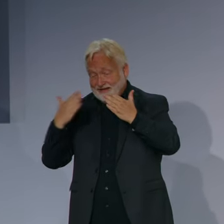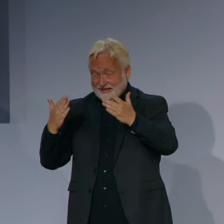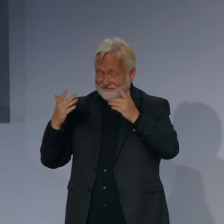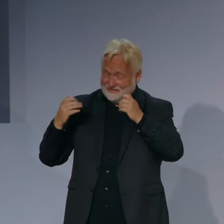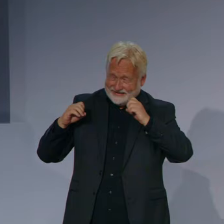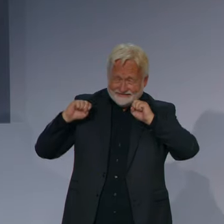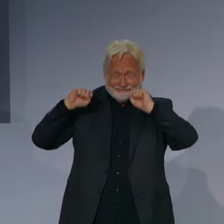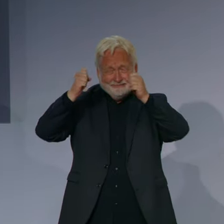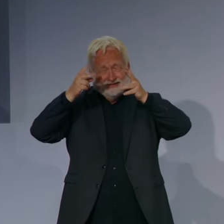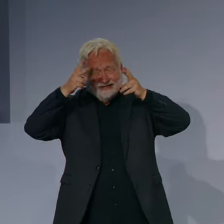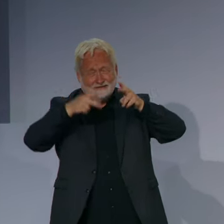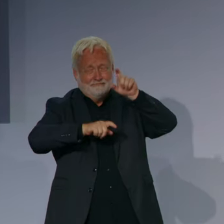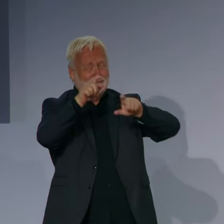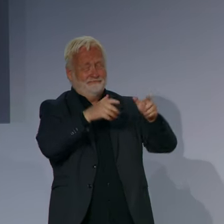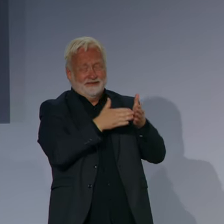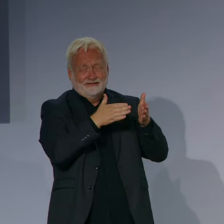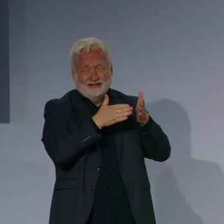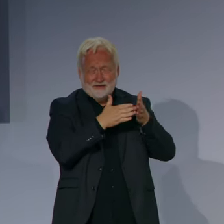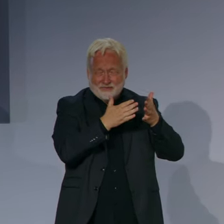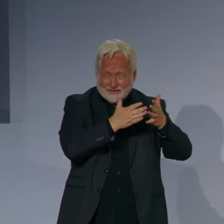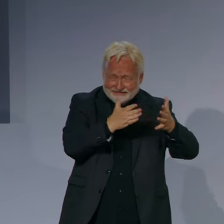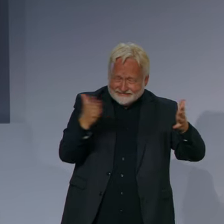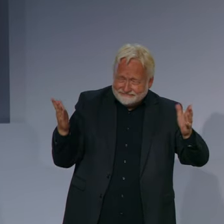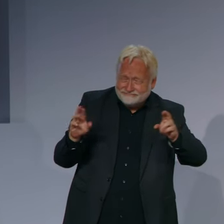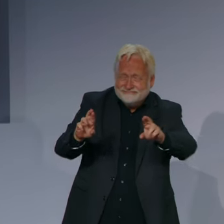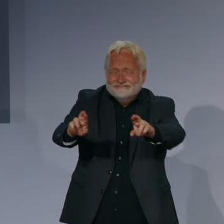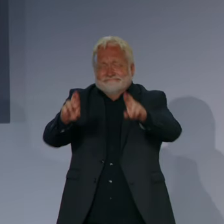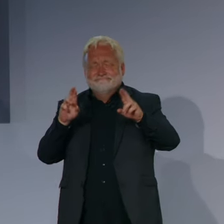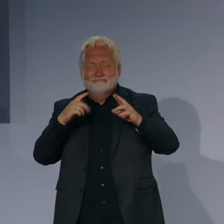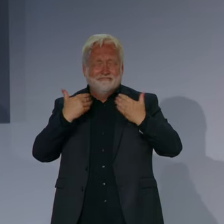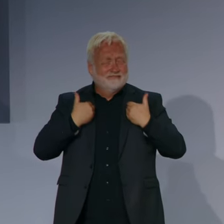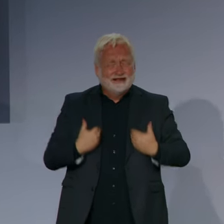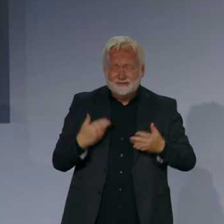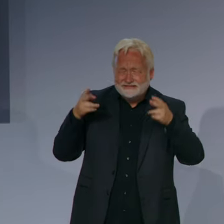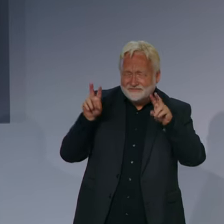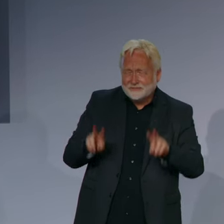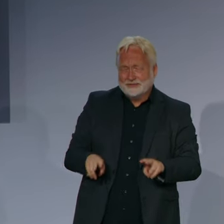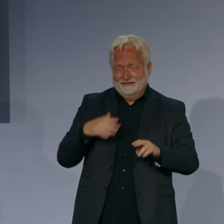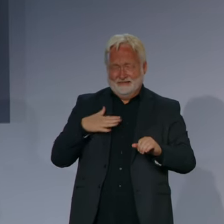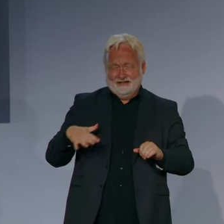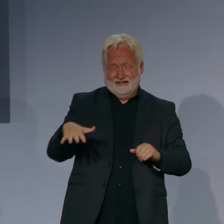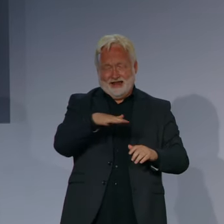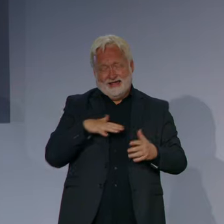Ihnen allen möchte ich ganz herzlich für Ihren unermüdlichen Einsatz für unsere Demokratie danken.